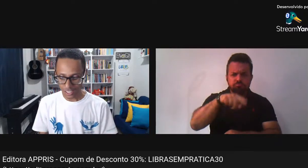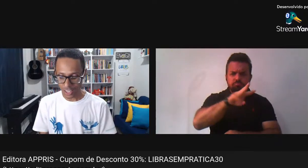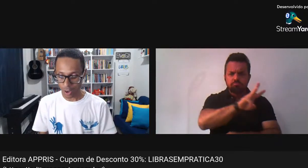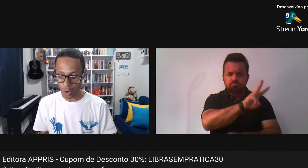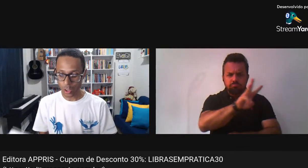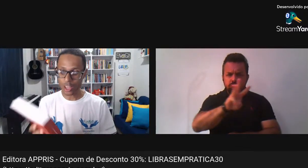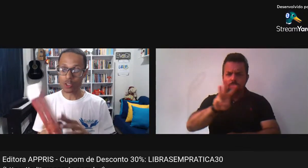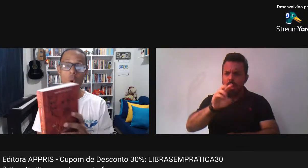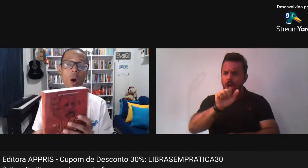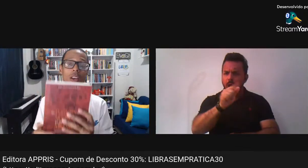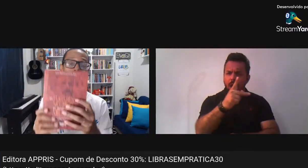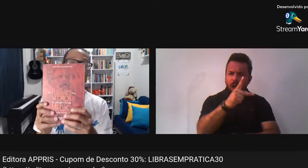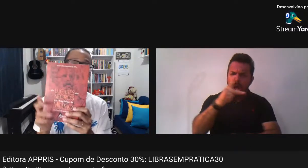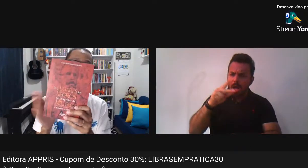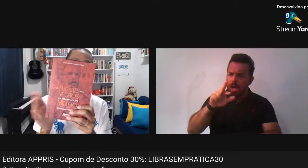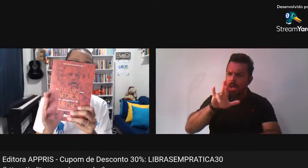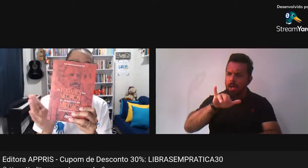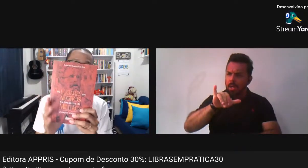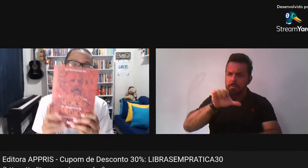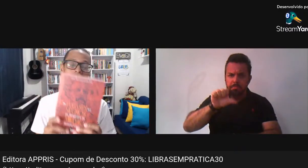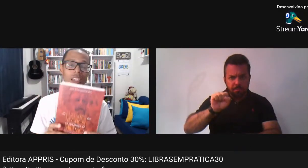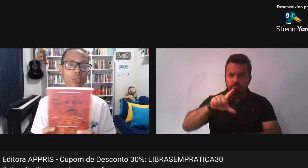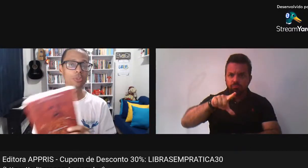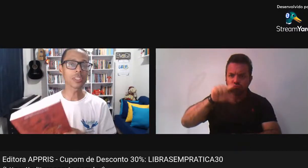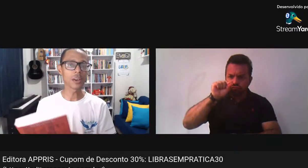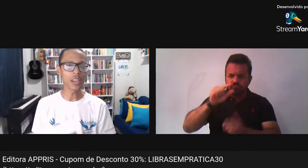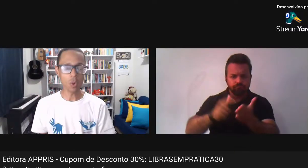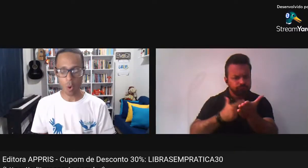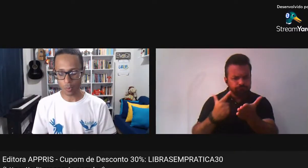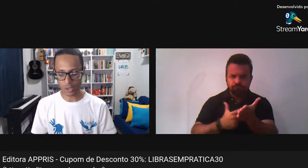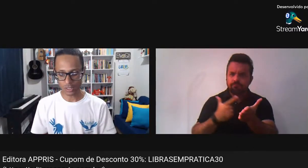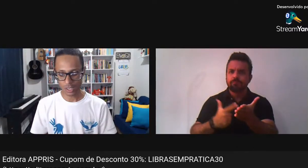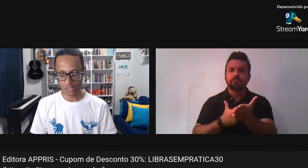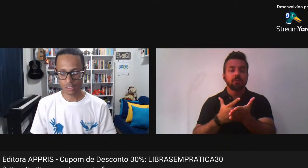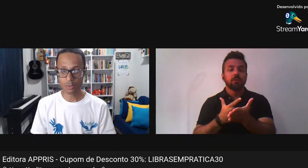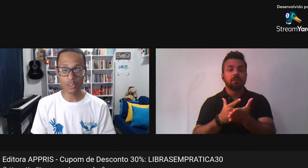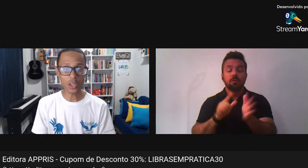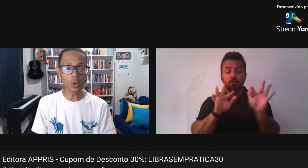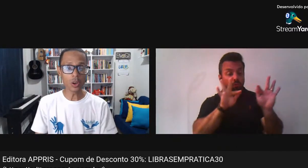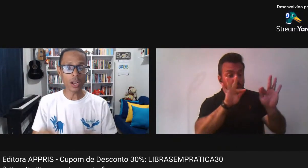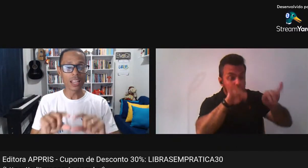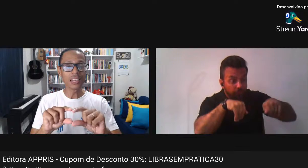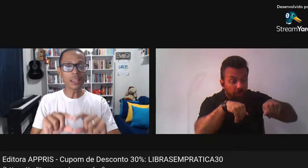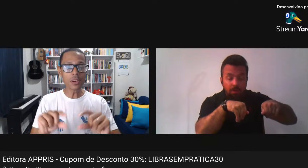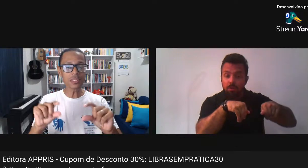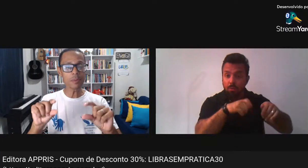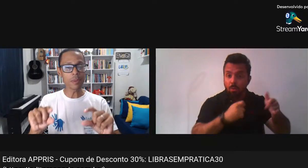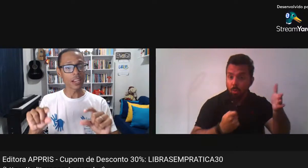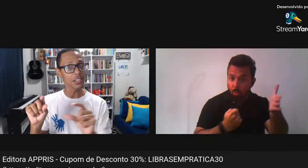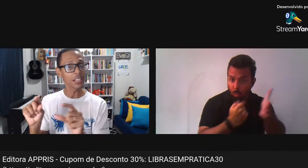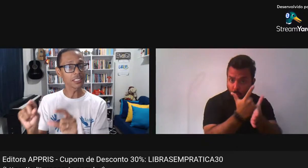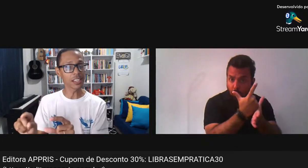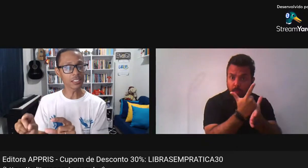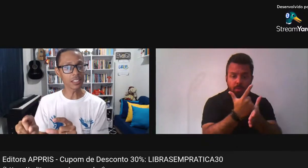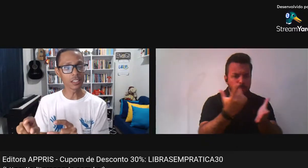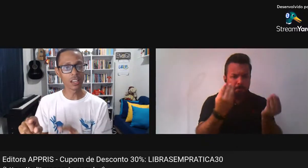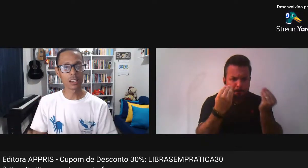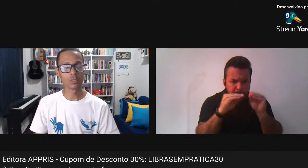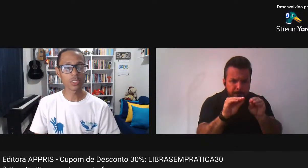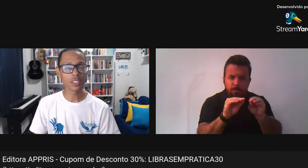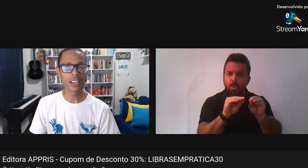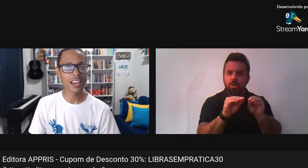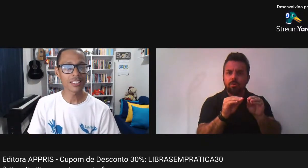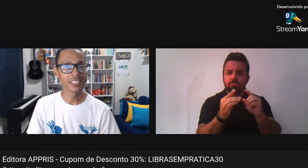Já Escolhe o seu livro E no final da compra Se você colocar Libras em Prática 30